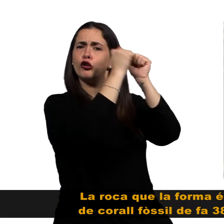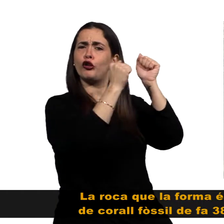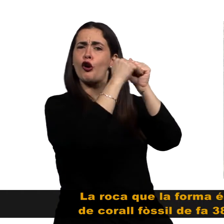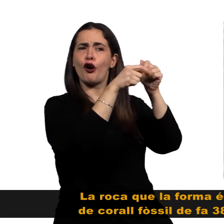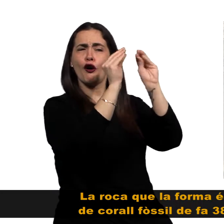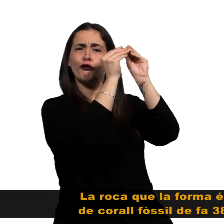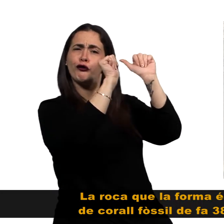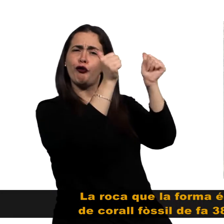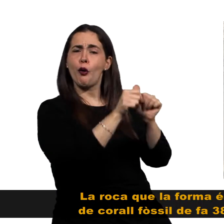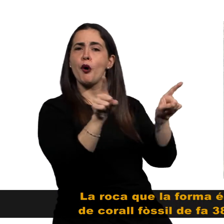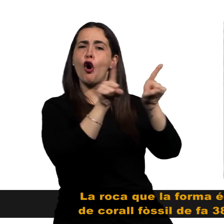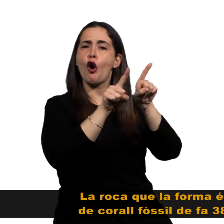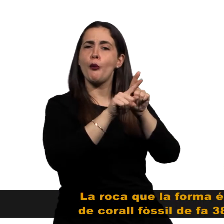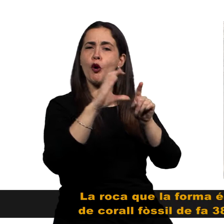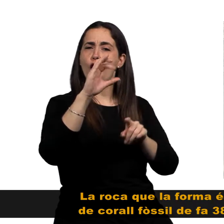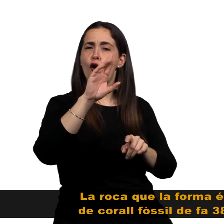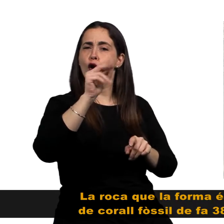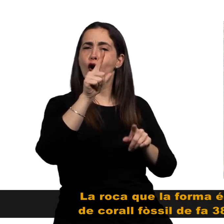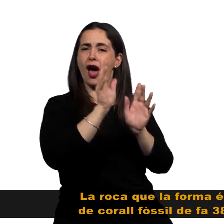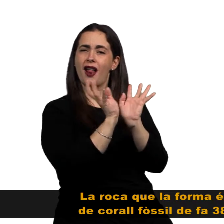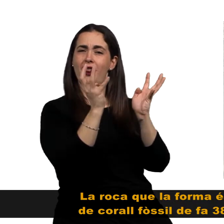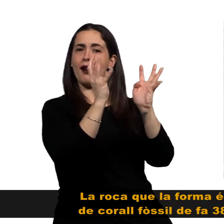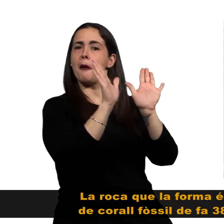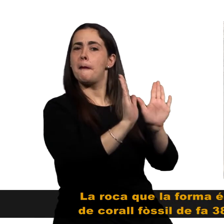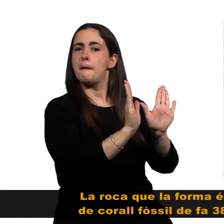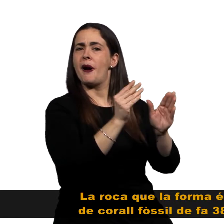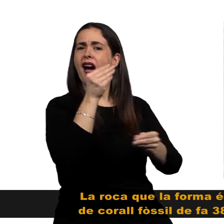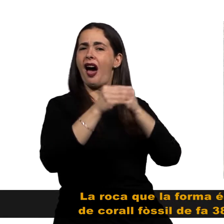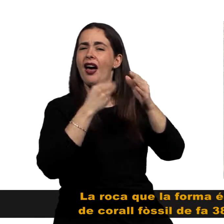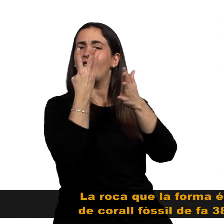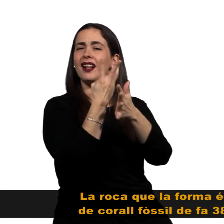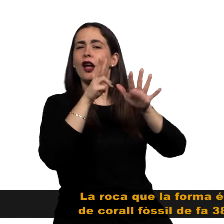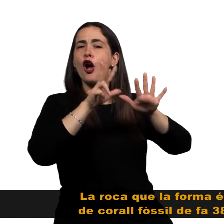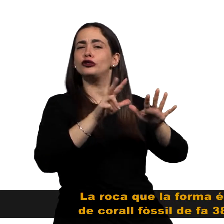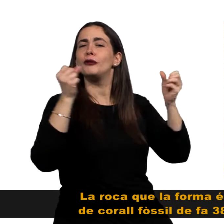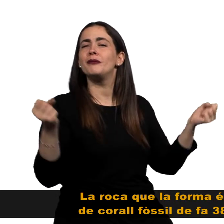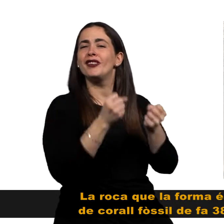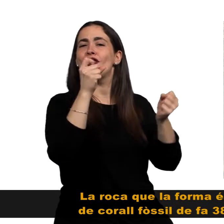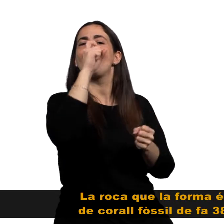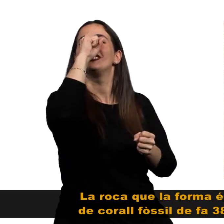La roca que la forma és un gran escull de corall fòssil de fa 38 milions d'anys.